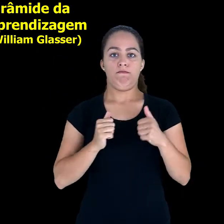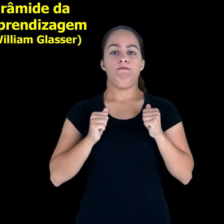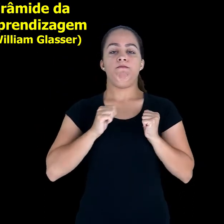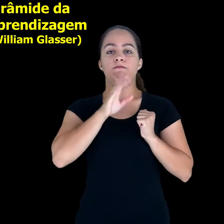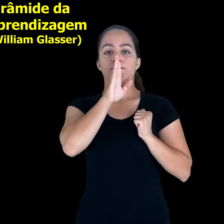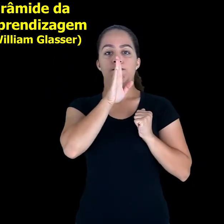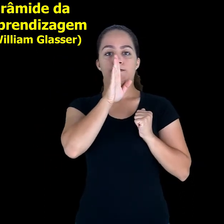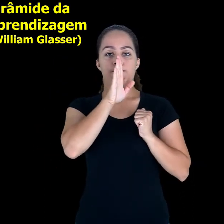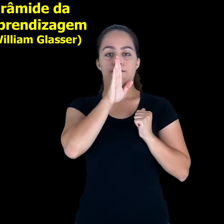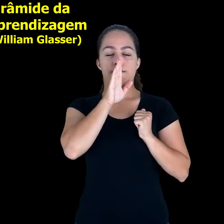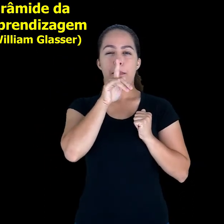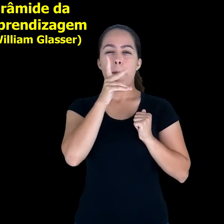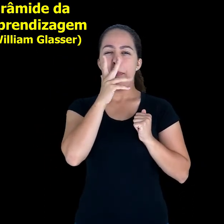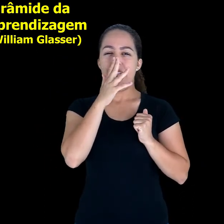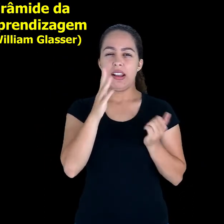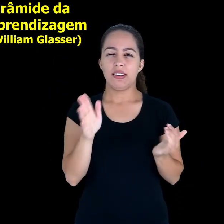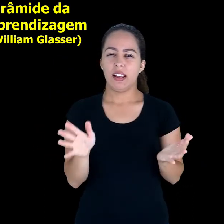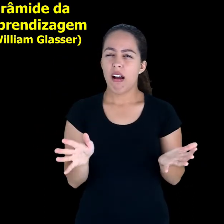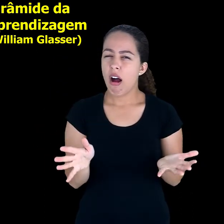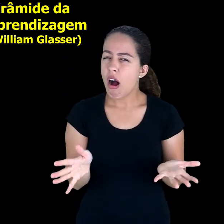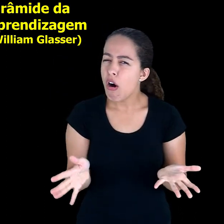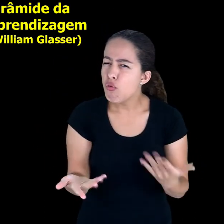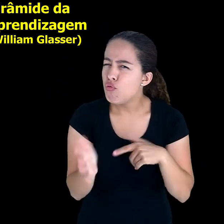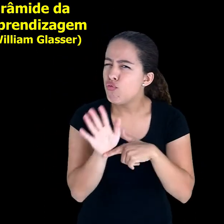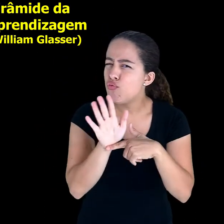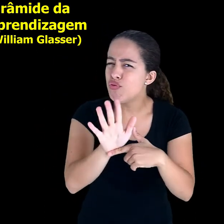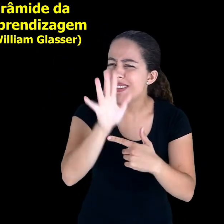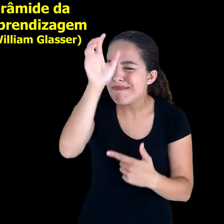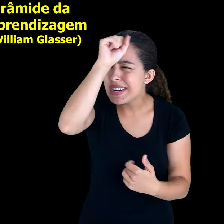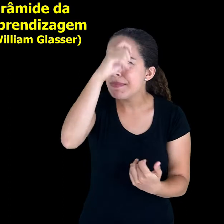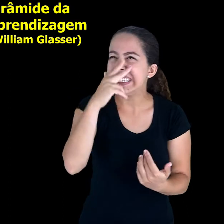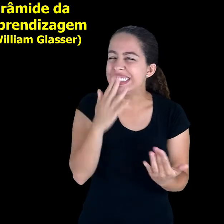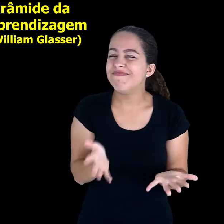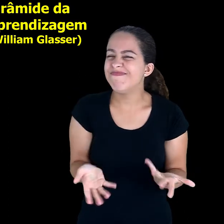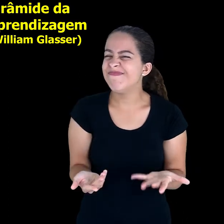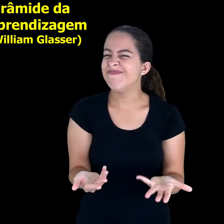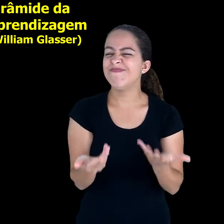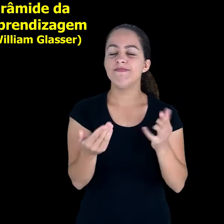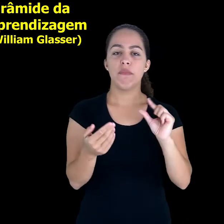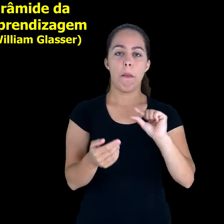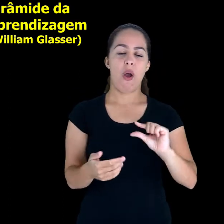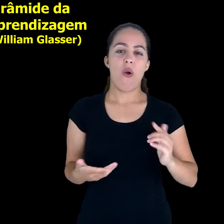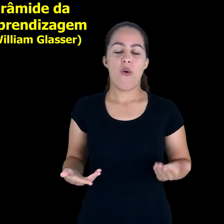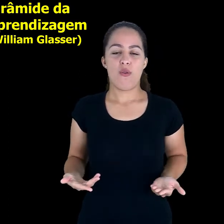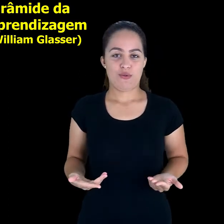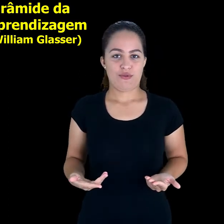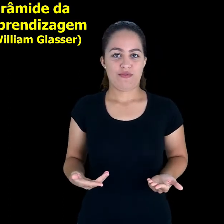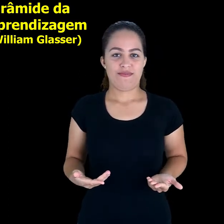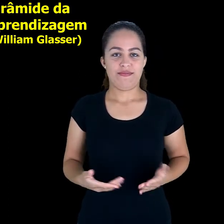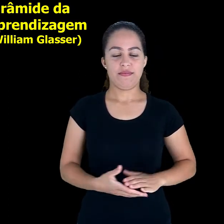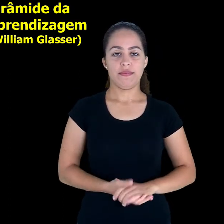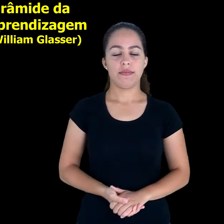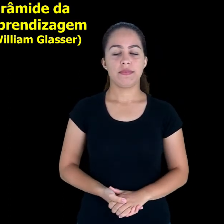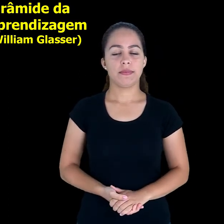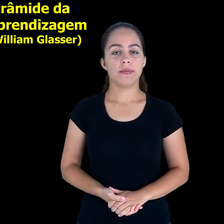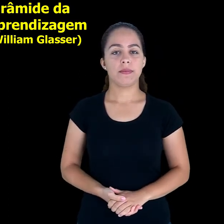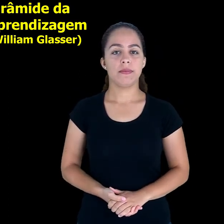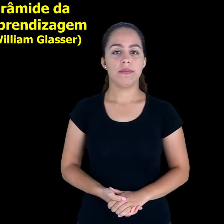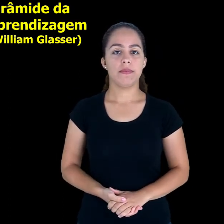o estímulo passivo, ele contribui menos para o desenvolvimento efetivo da aprendizagem.